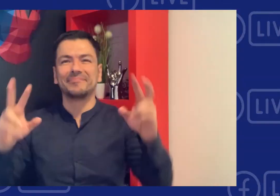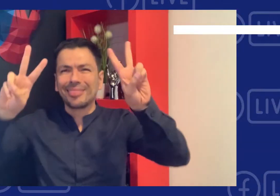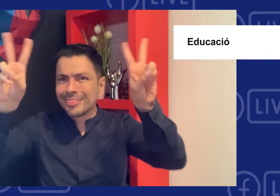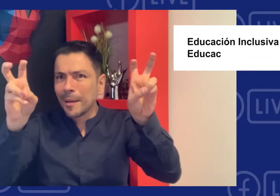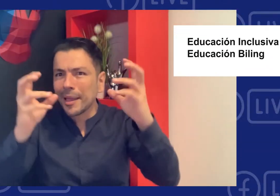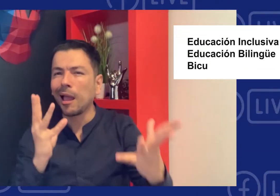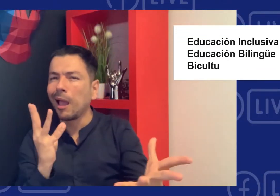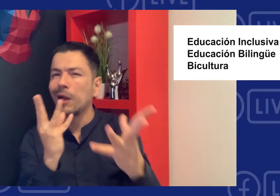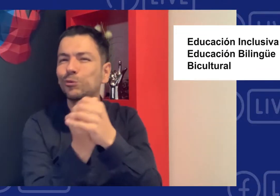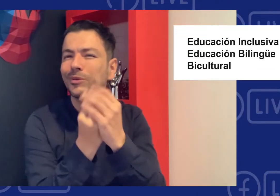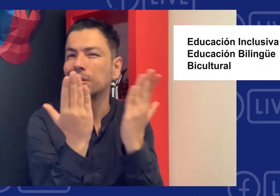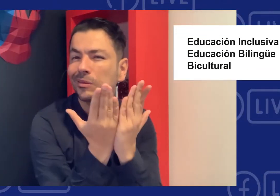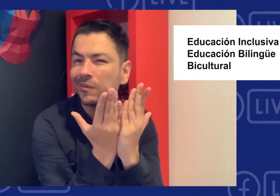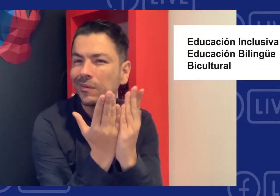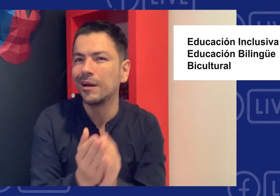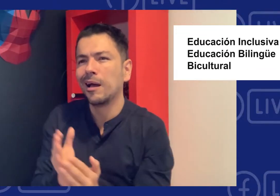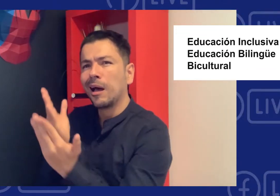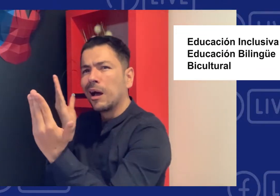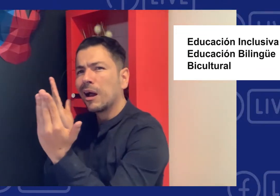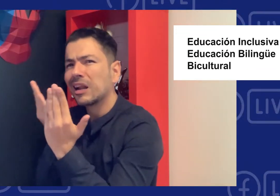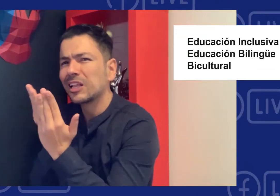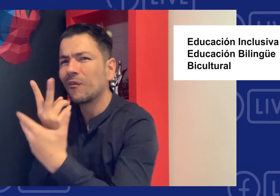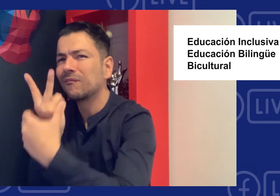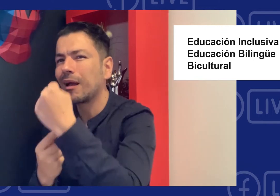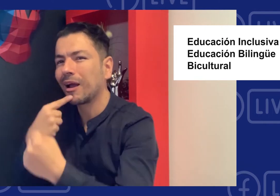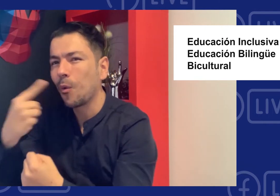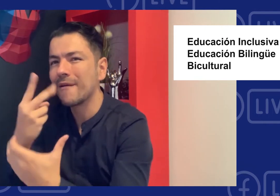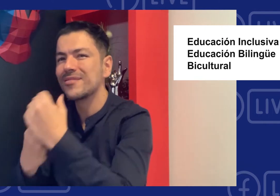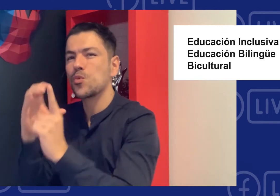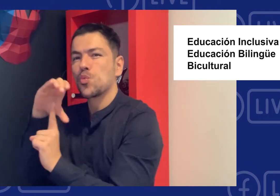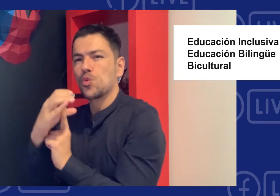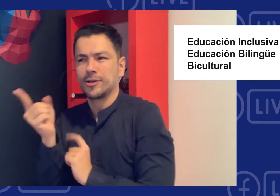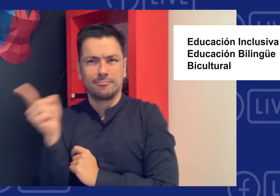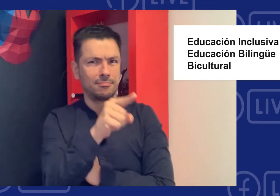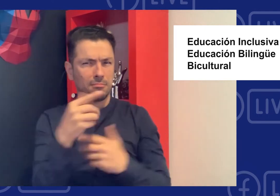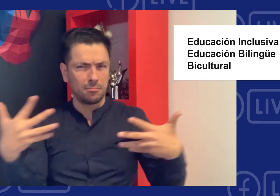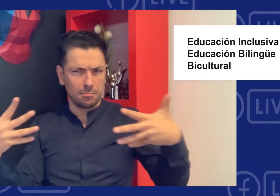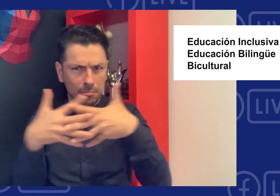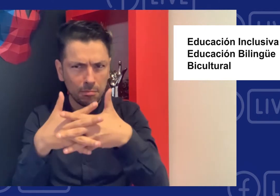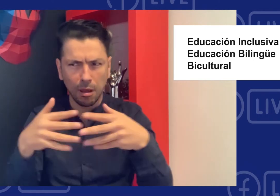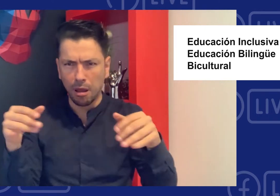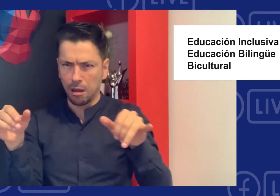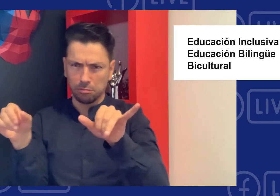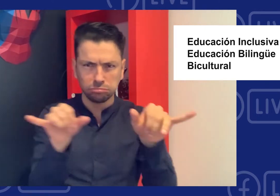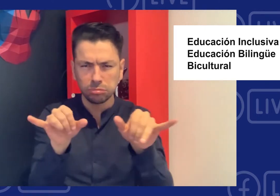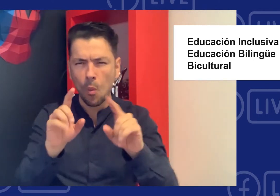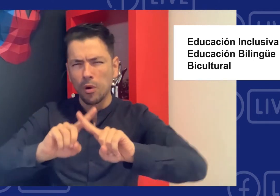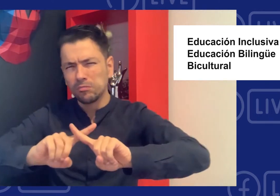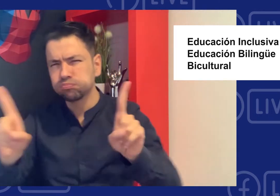hola hoy hablaremos sobre la educación inclusiva y la educación bilingüe bicultural son lo mismo